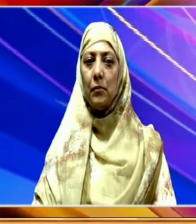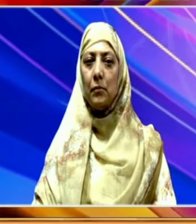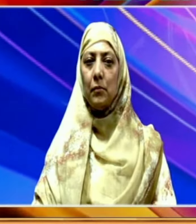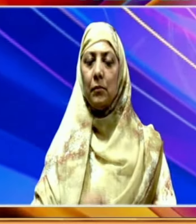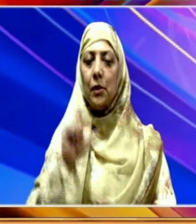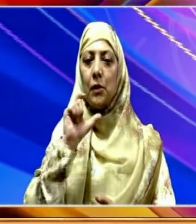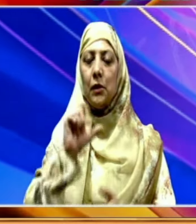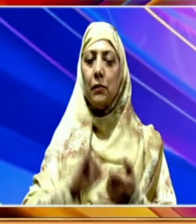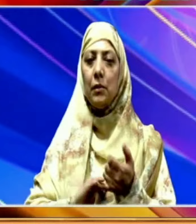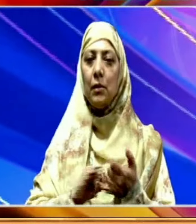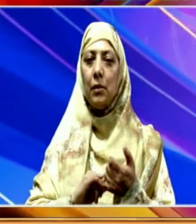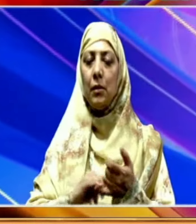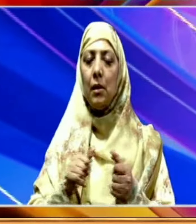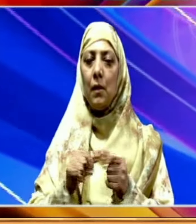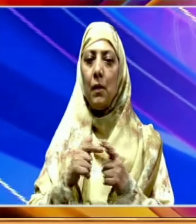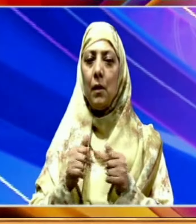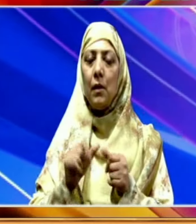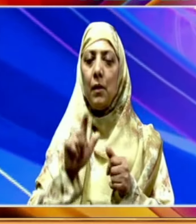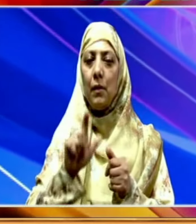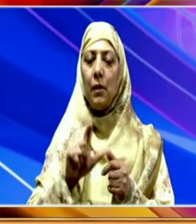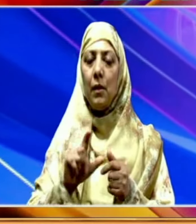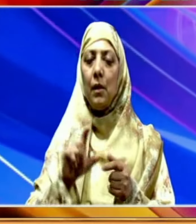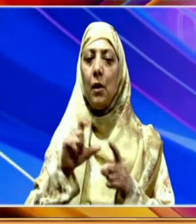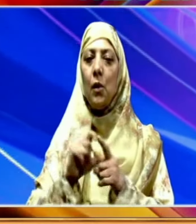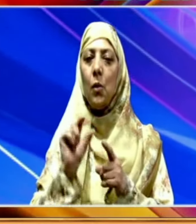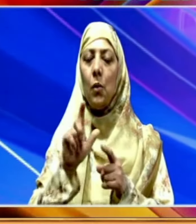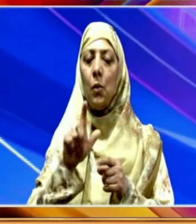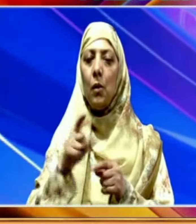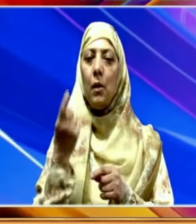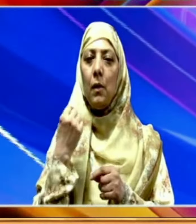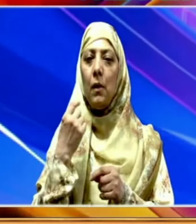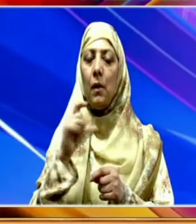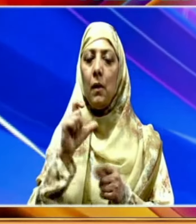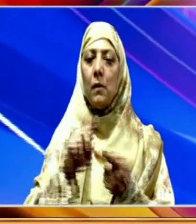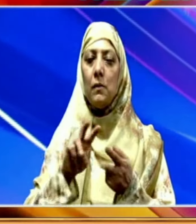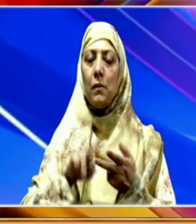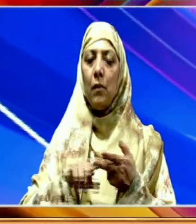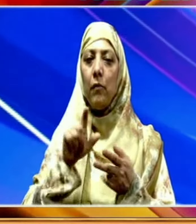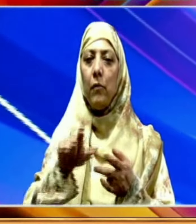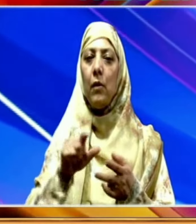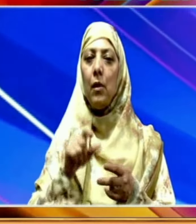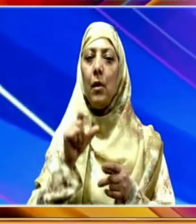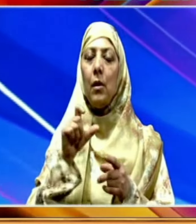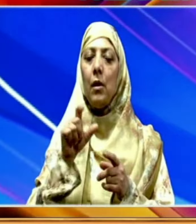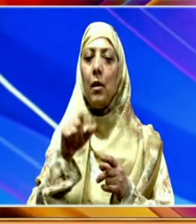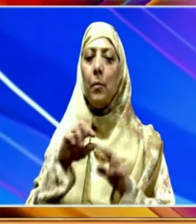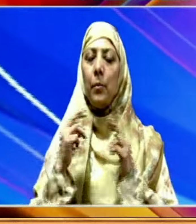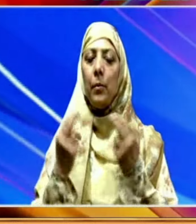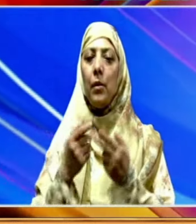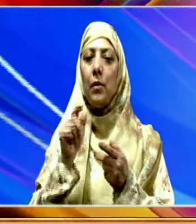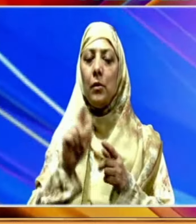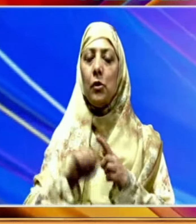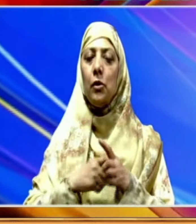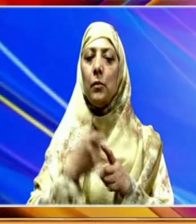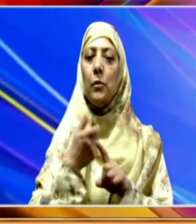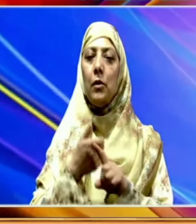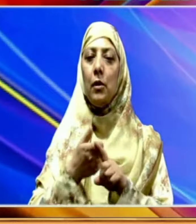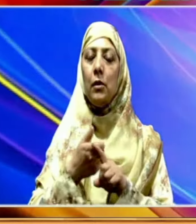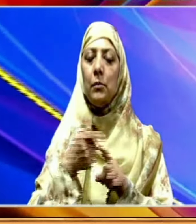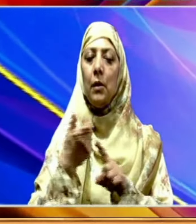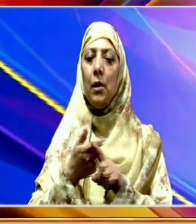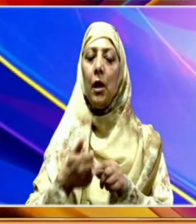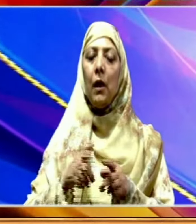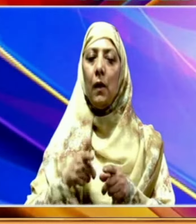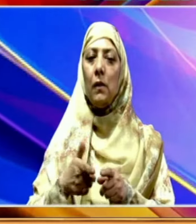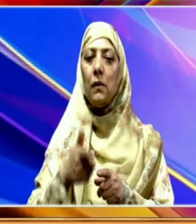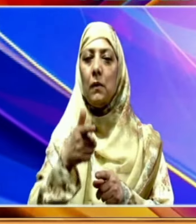چیف سیکریٹری اٹل ڈلو نے کل سیول سیکریٹ سری نگر میں ایک میٹنگ کی صدارت کی جس میں انہوں نے جو مکشمیر میں کسان خدمت